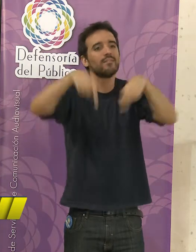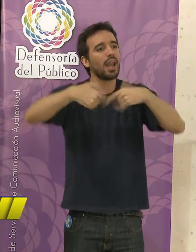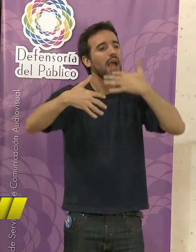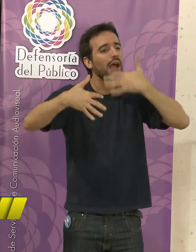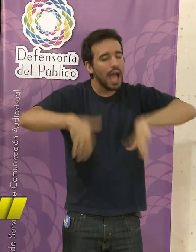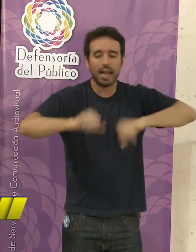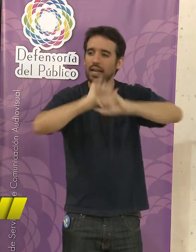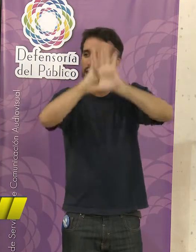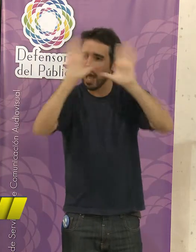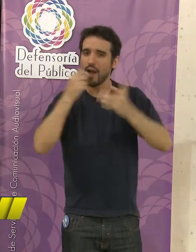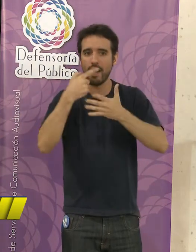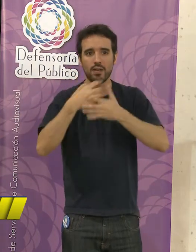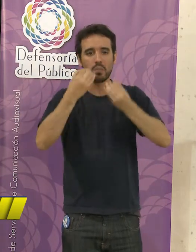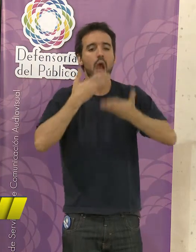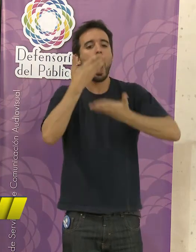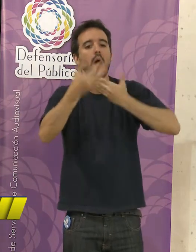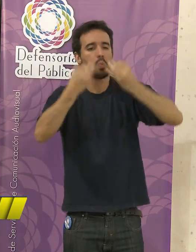hablar con armonía.